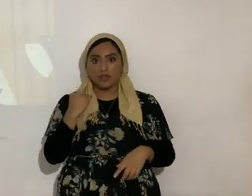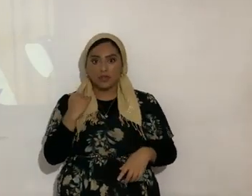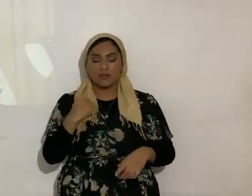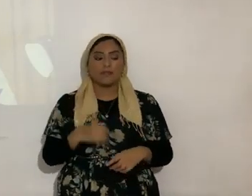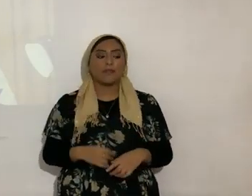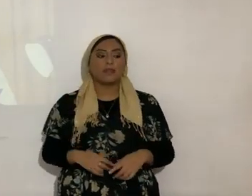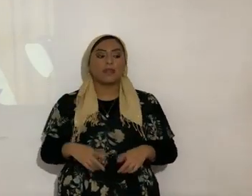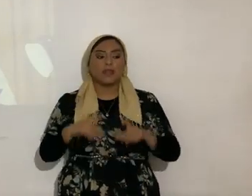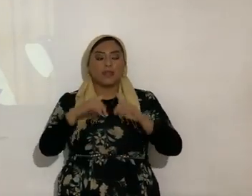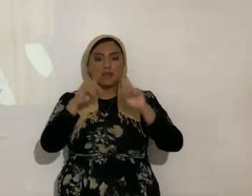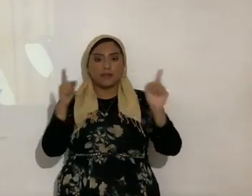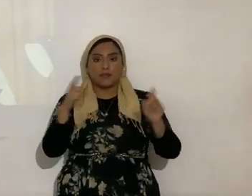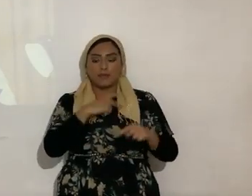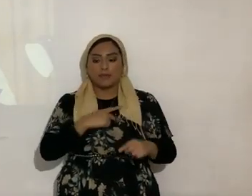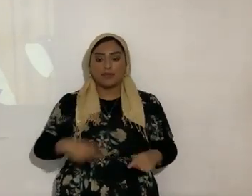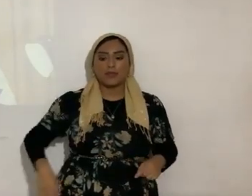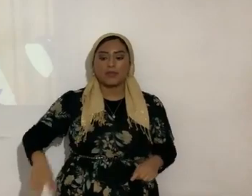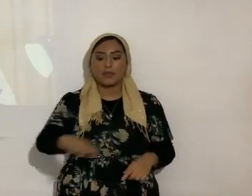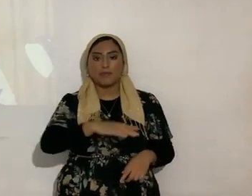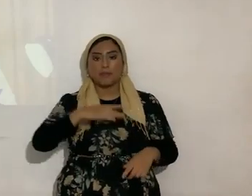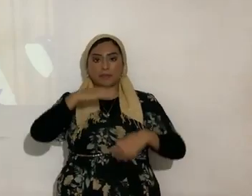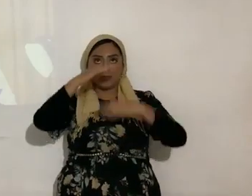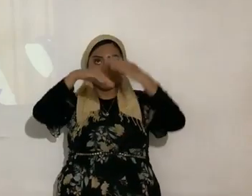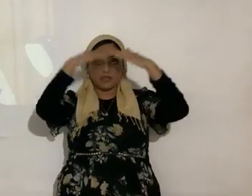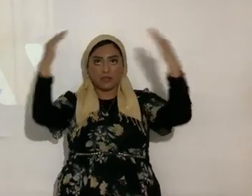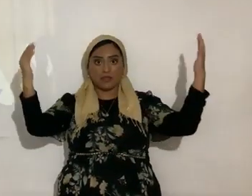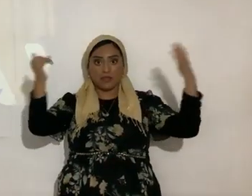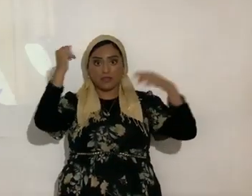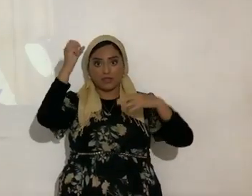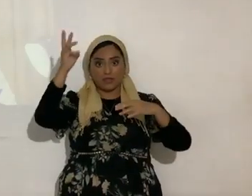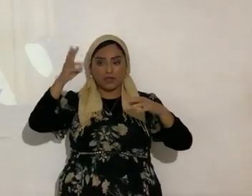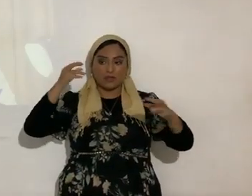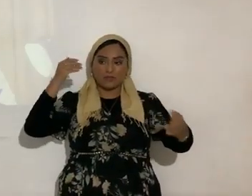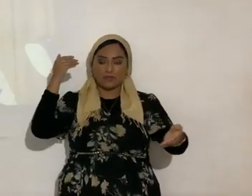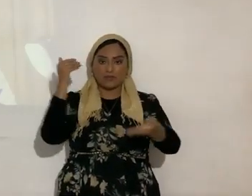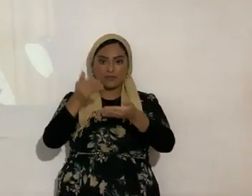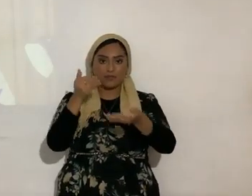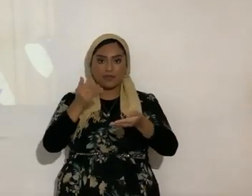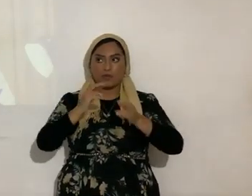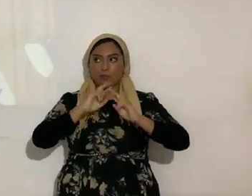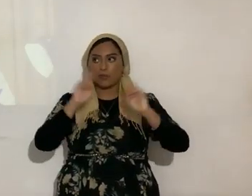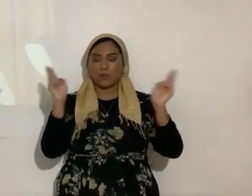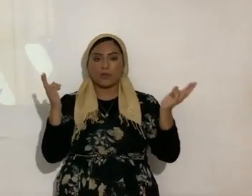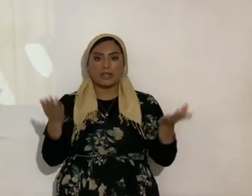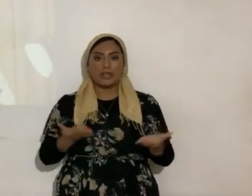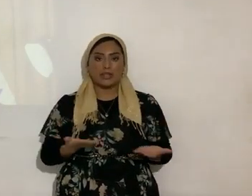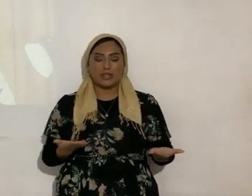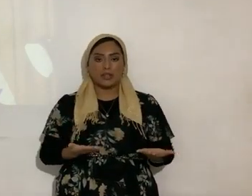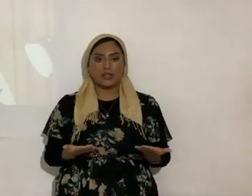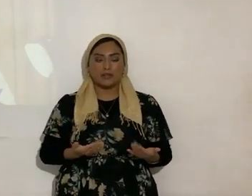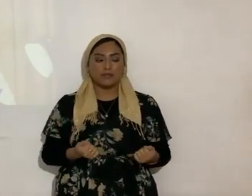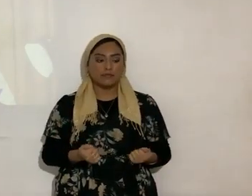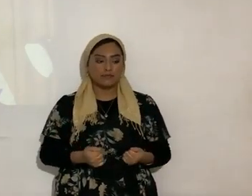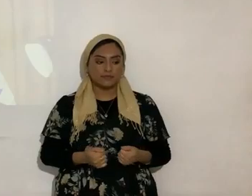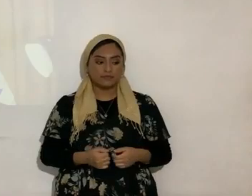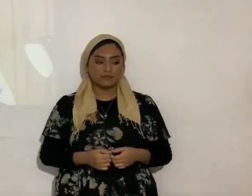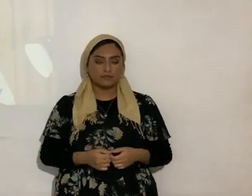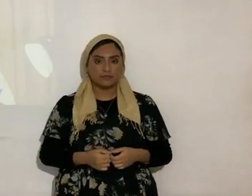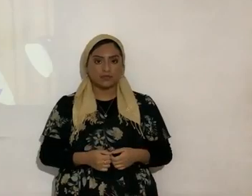pero el reino de los cielos de Yahshua se acercó y ya está aquí, desde que vino